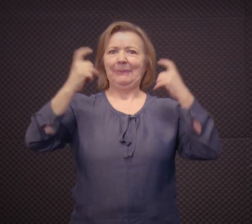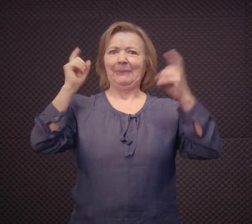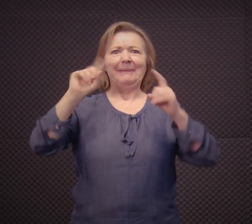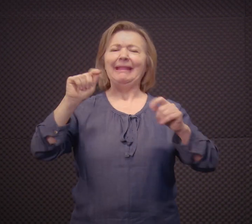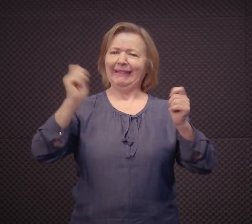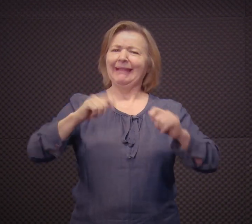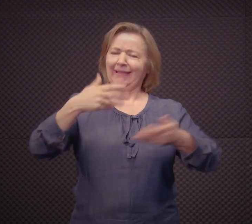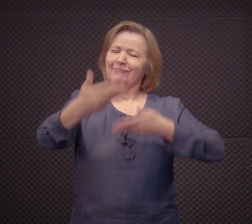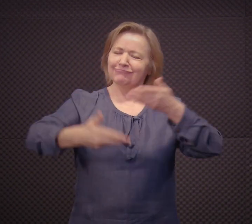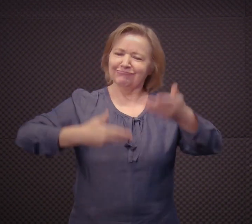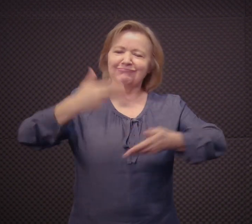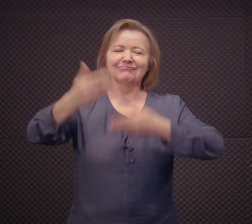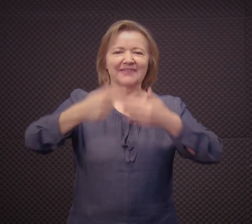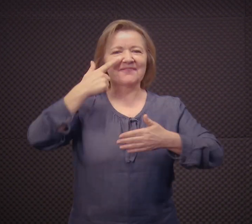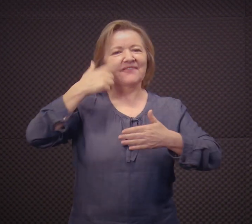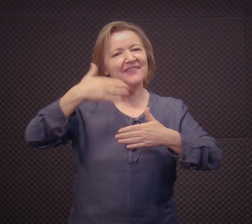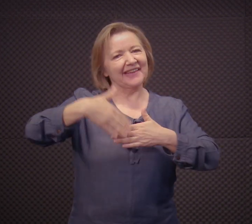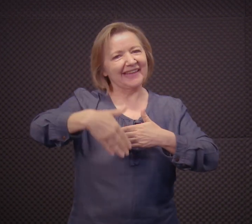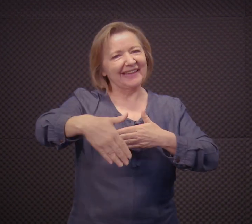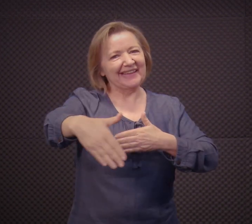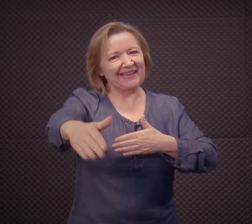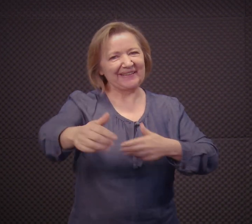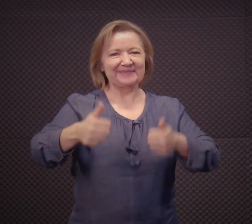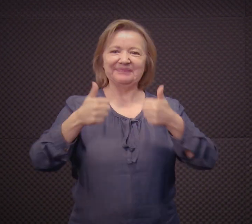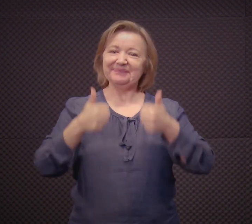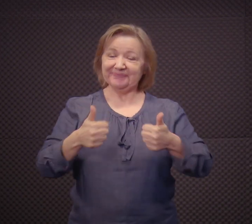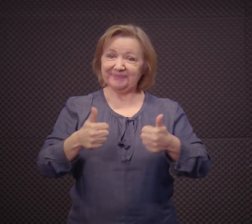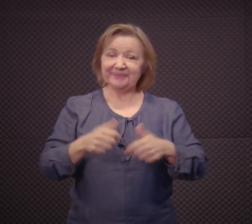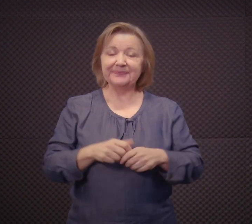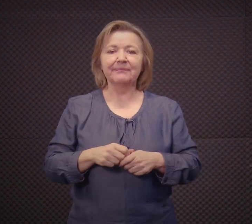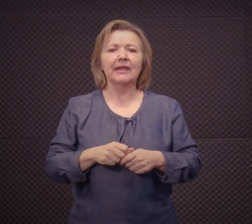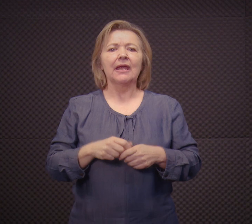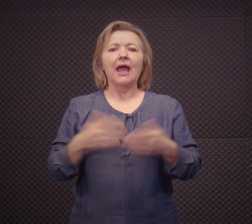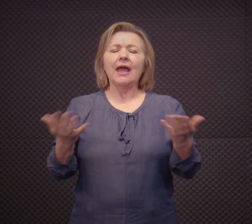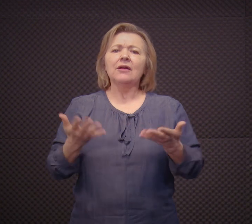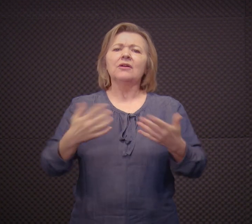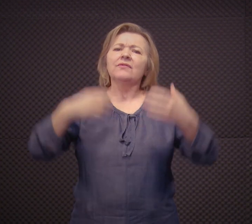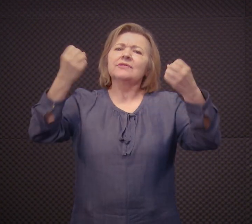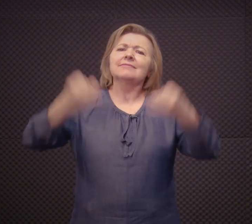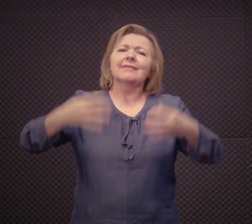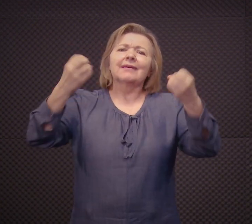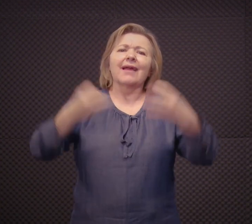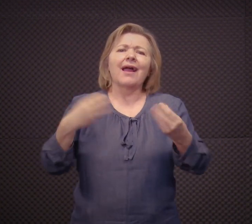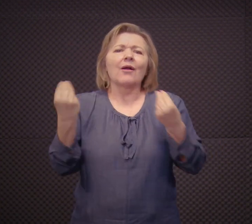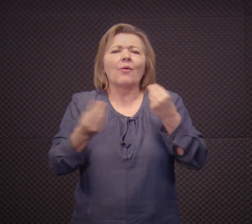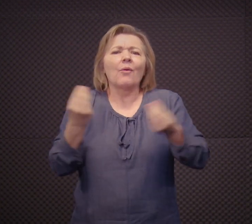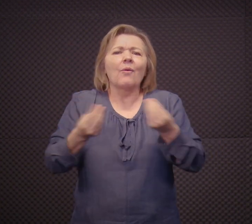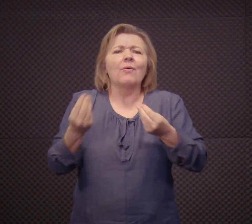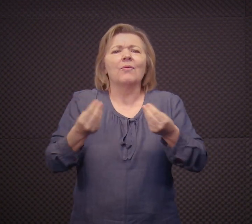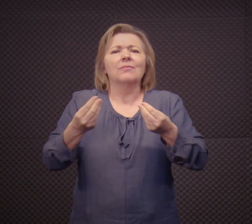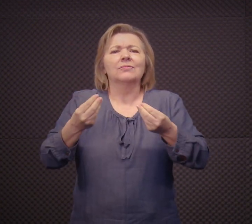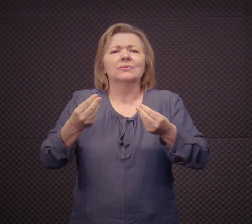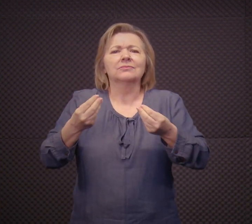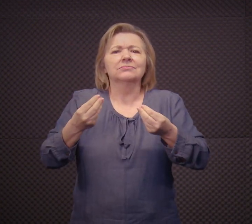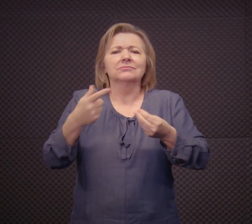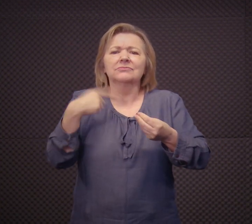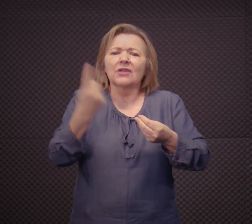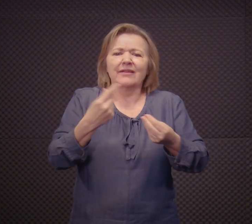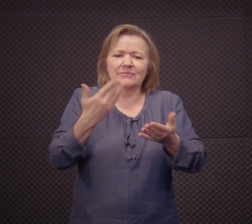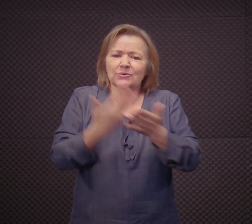mas vocês não se preocupem, nós vamos conseguir ter uma interação durante o nosso curso. Quero explicar para